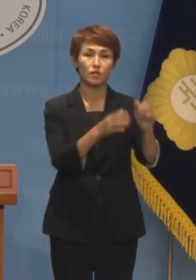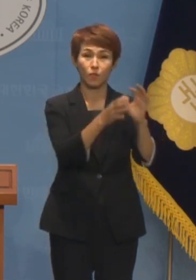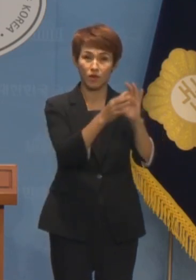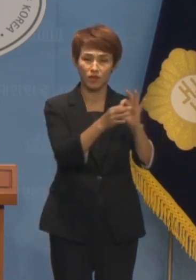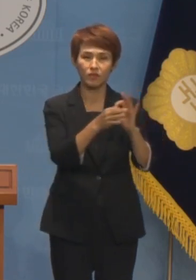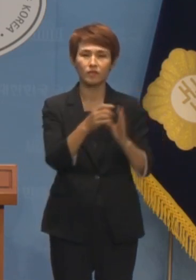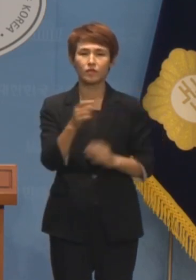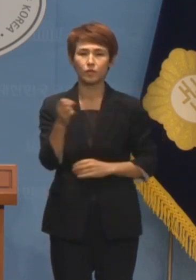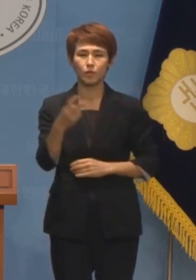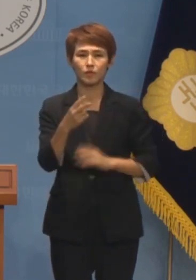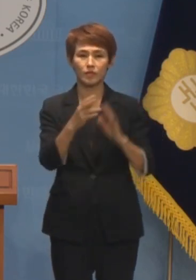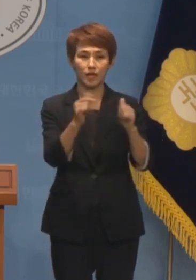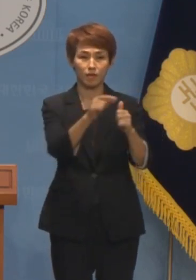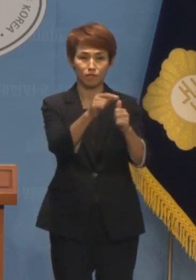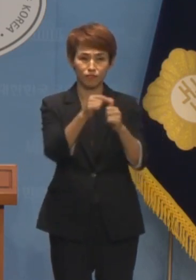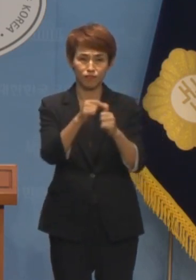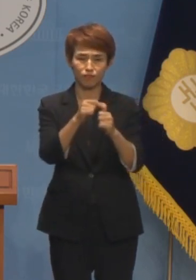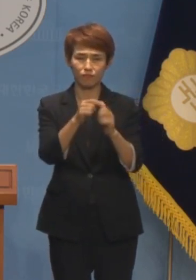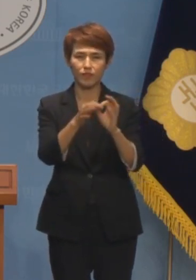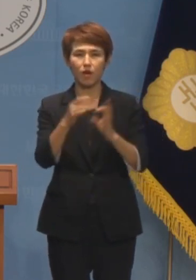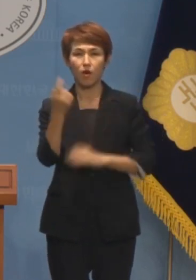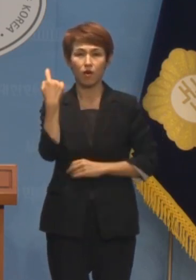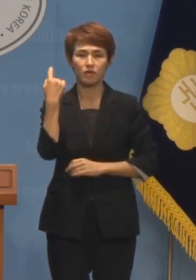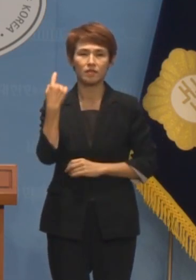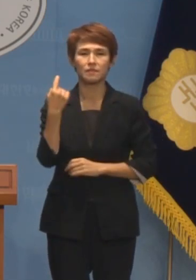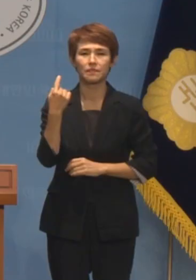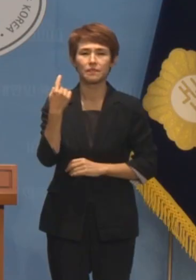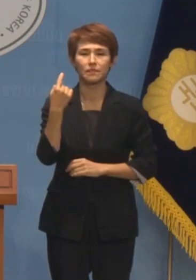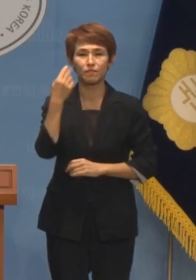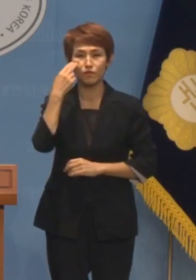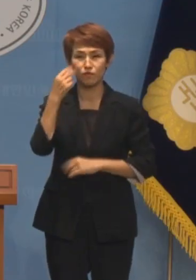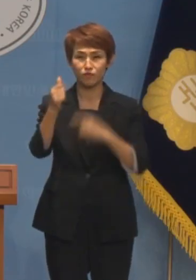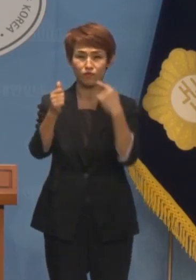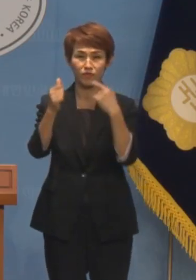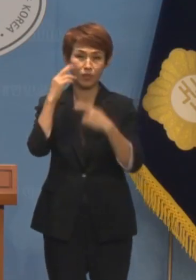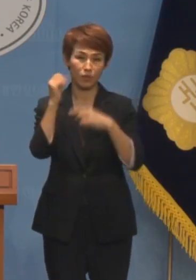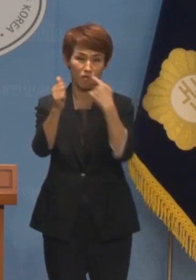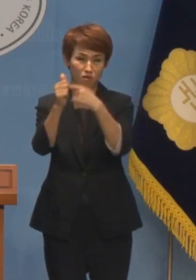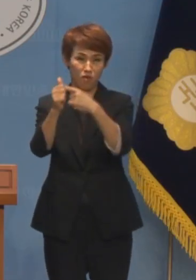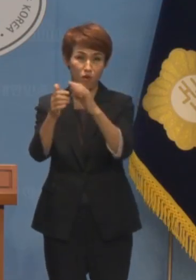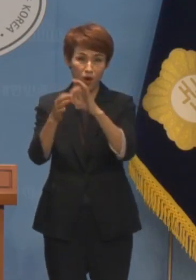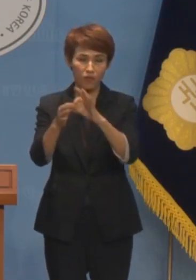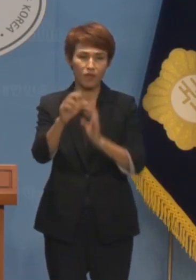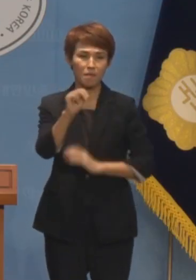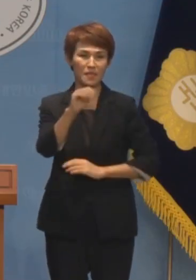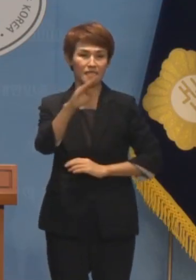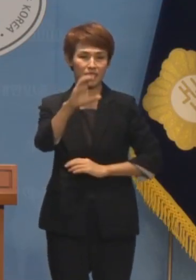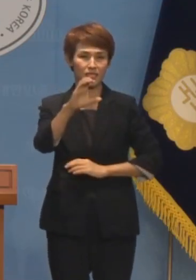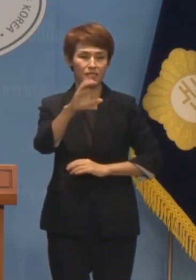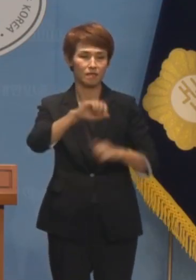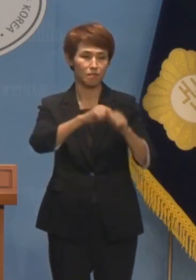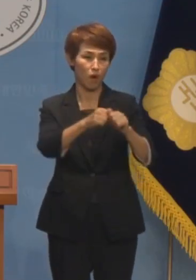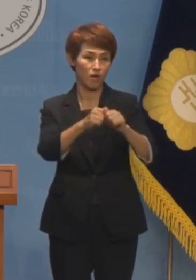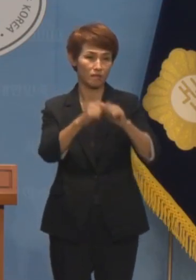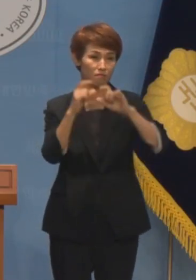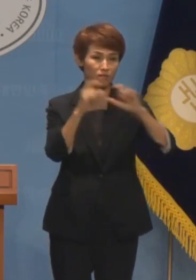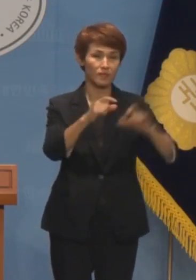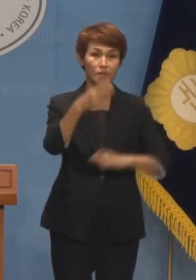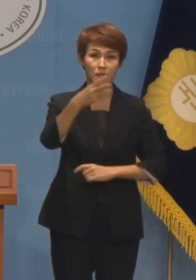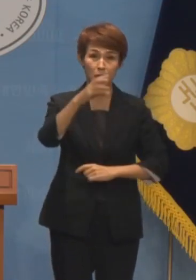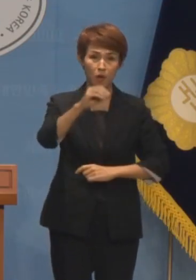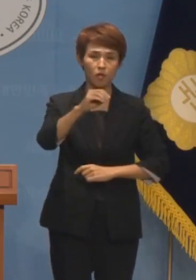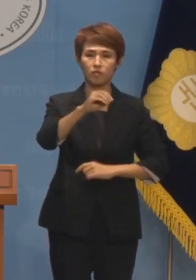법원이 어제 바이든 날리면 보도를 이유로 MBC에 부과된 과징금 3천만 원에 대한